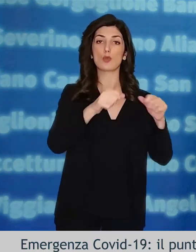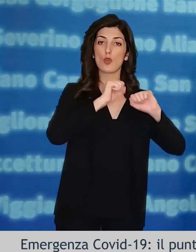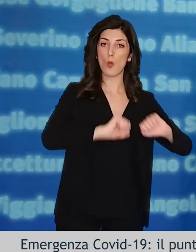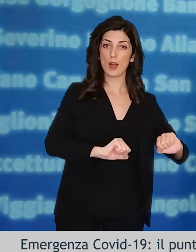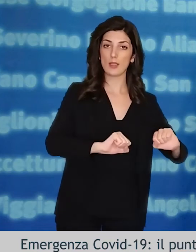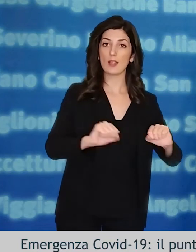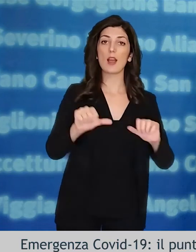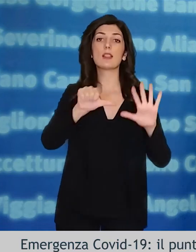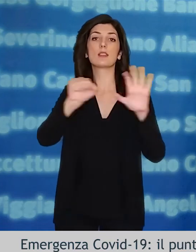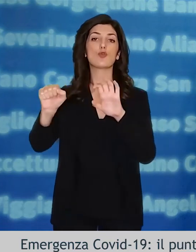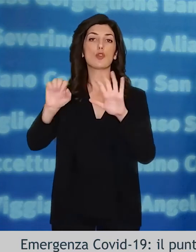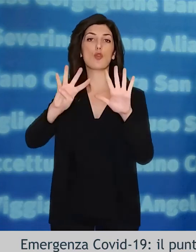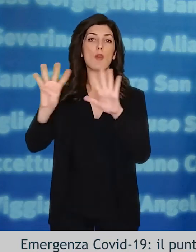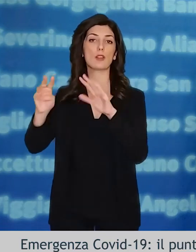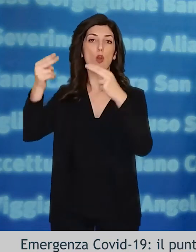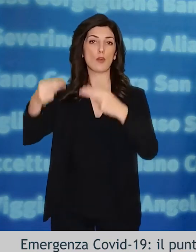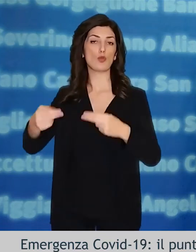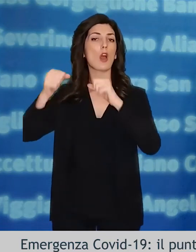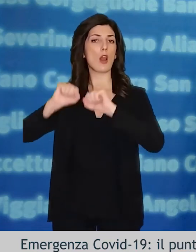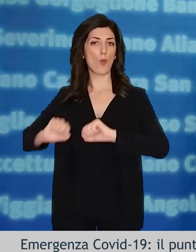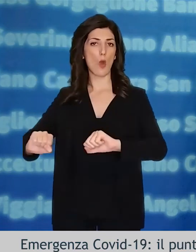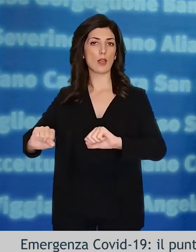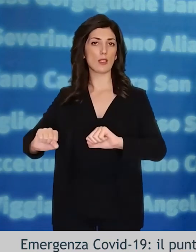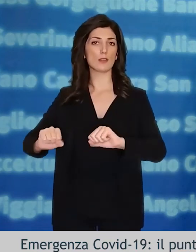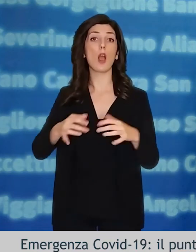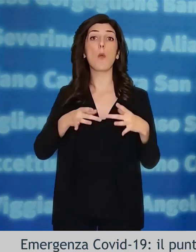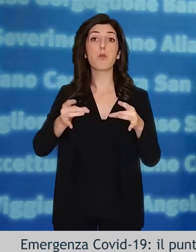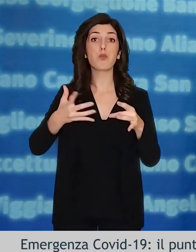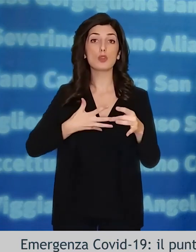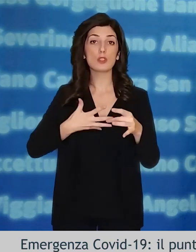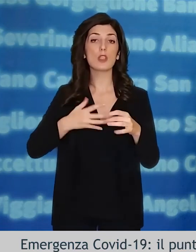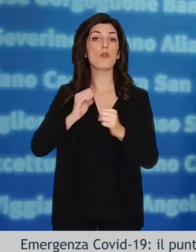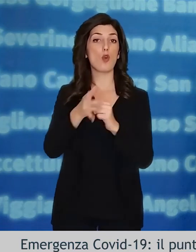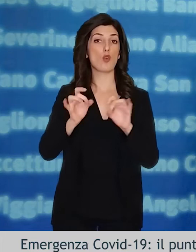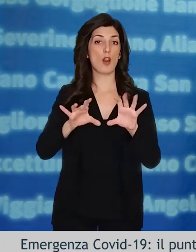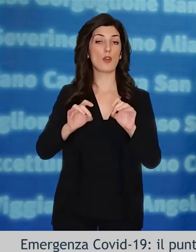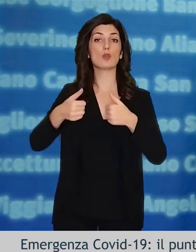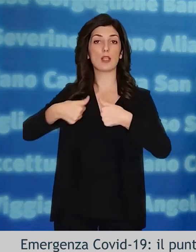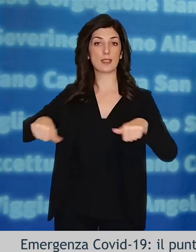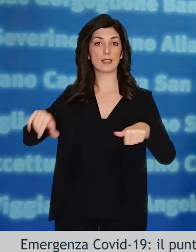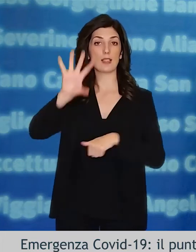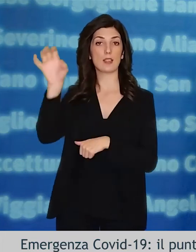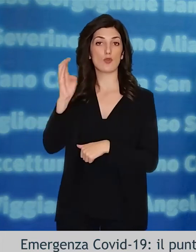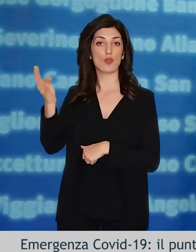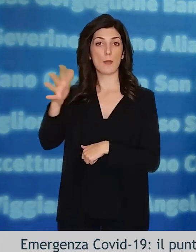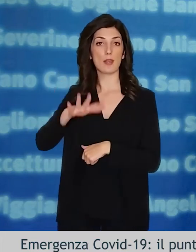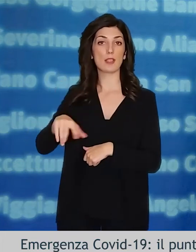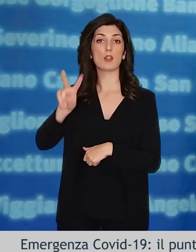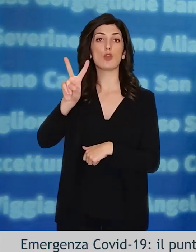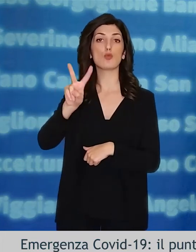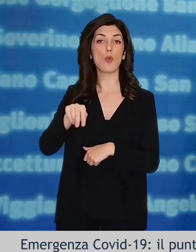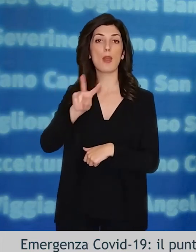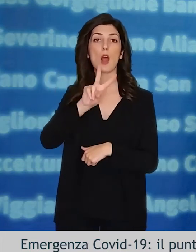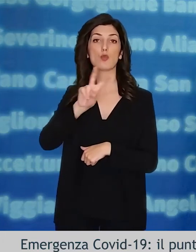giornata sono 32 per un totale di 699 unità e i positivi Covid-19 residenti